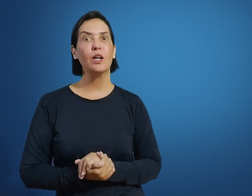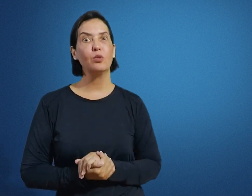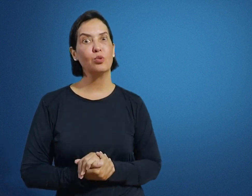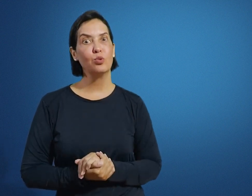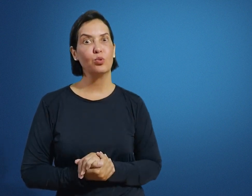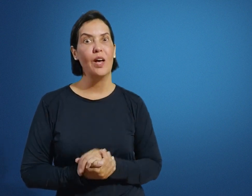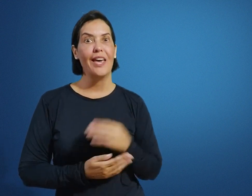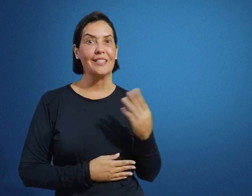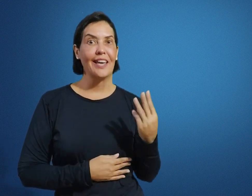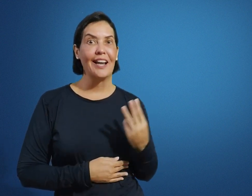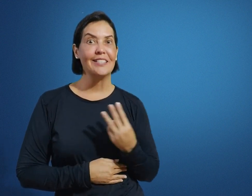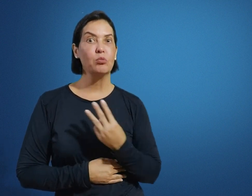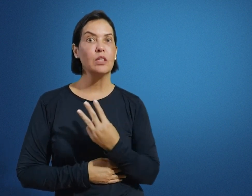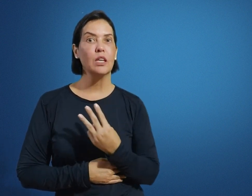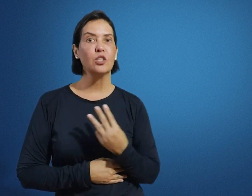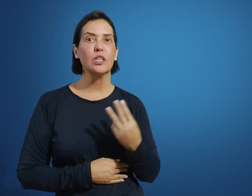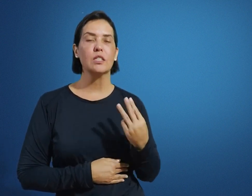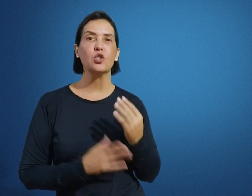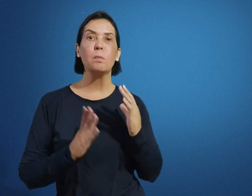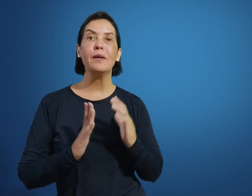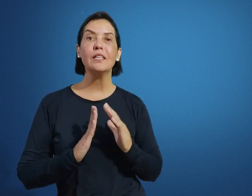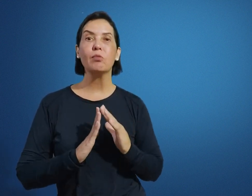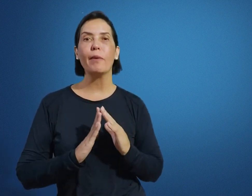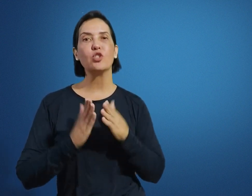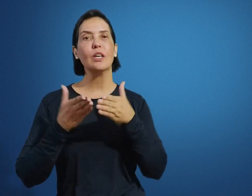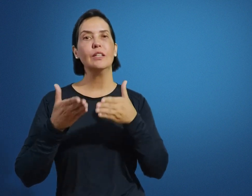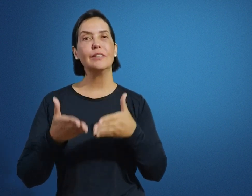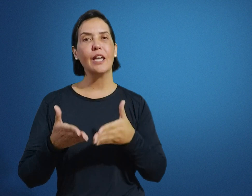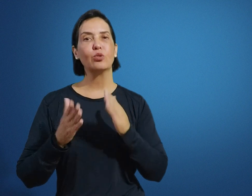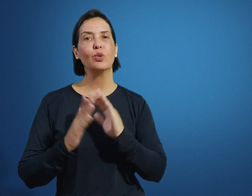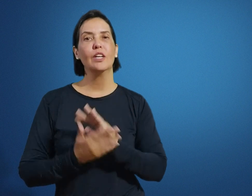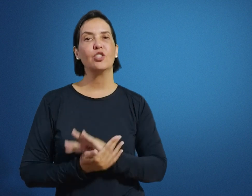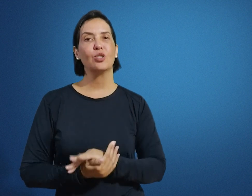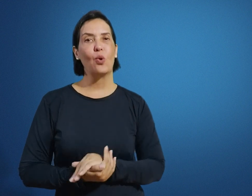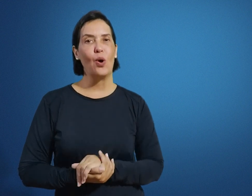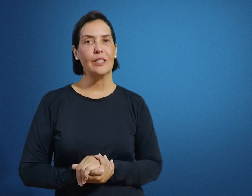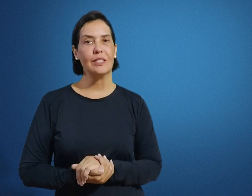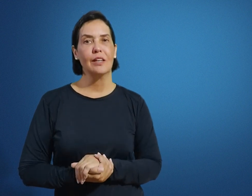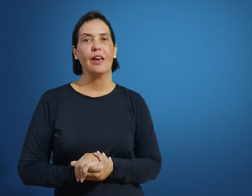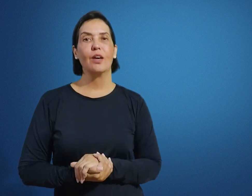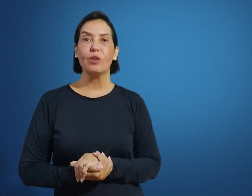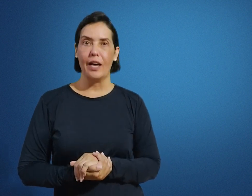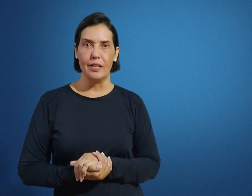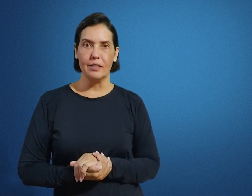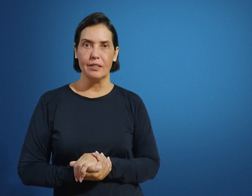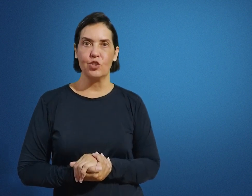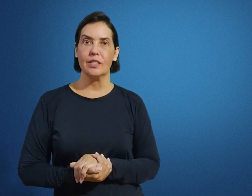aluno surdo. Essa relação tríade que existe, principalmente, dentro de escolas regulares de